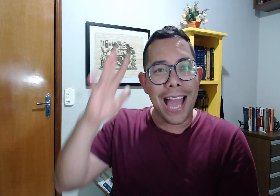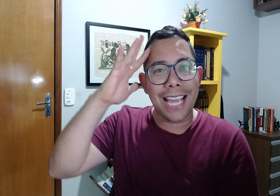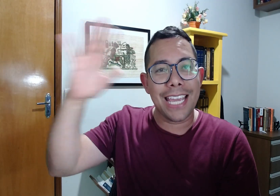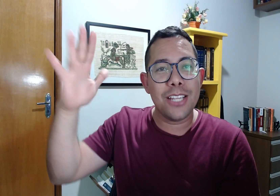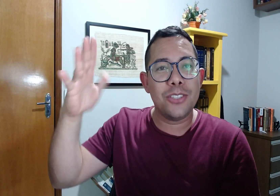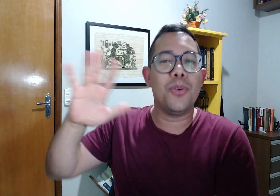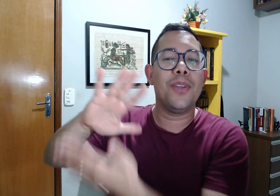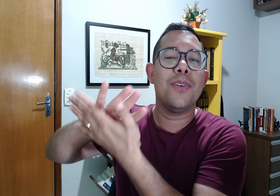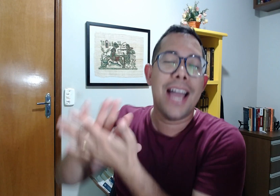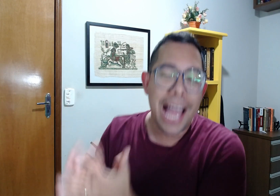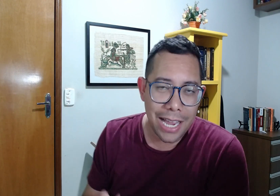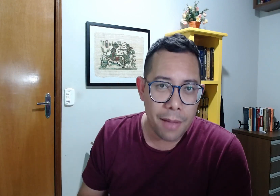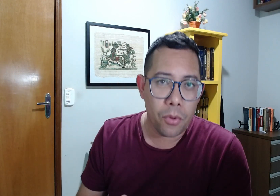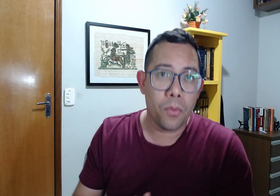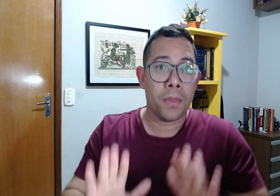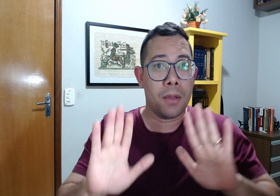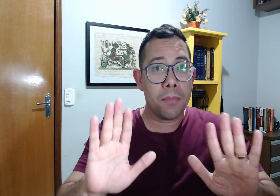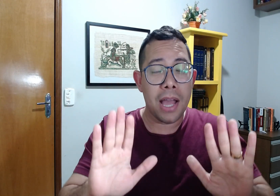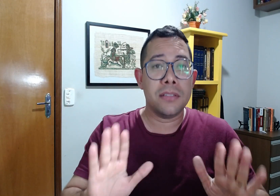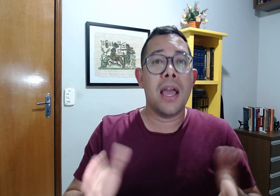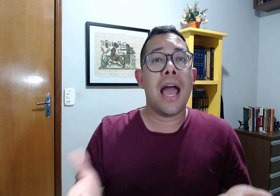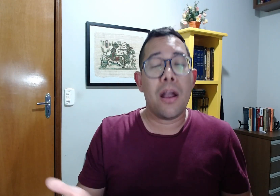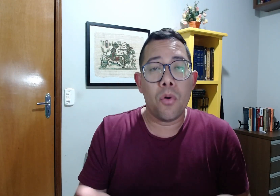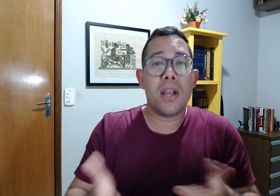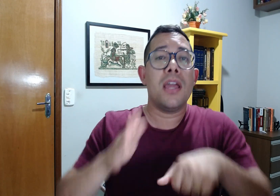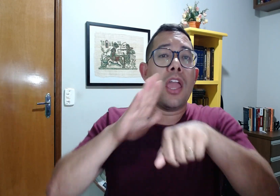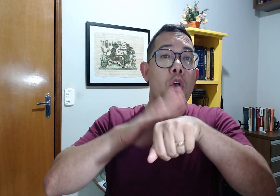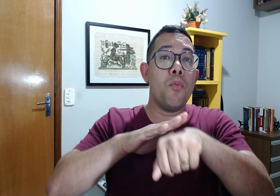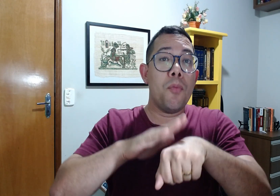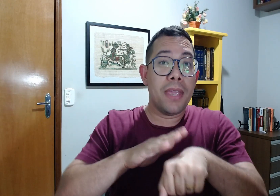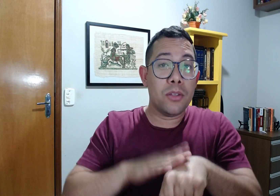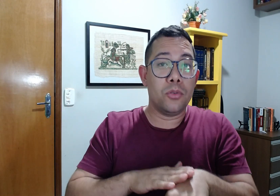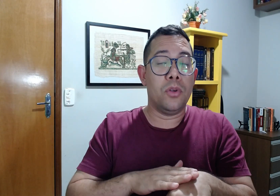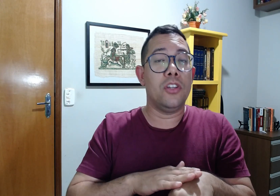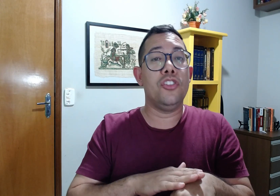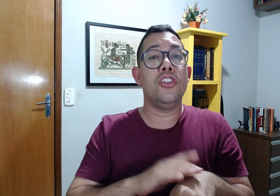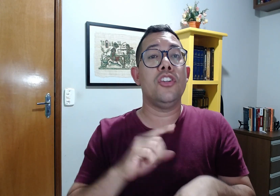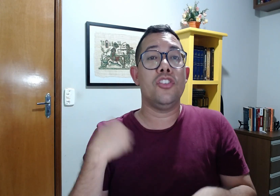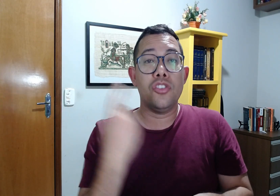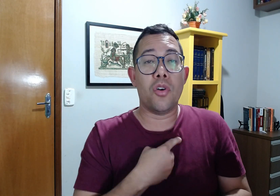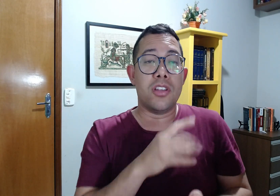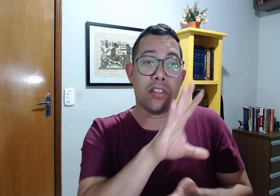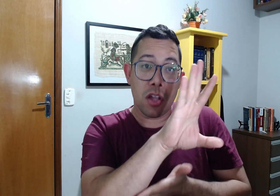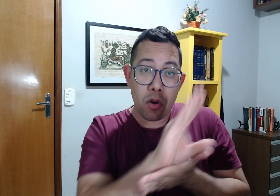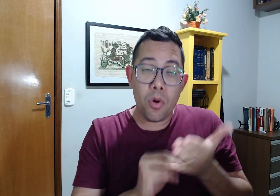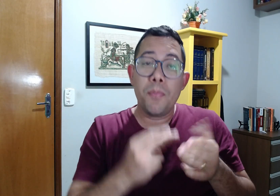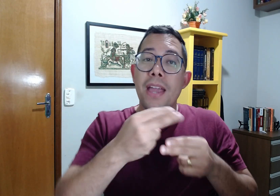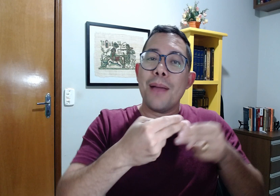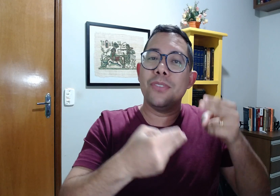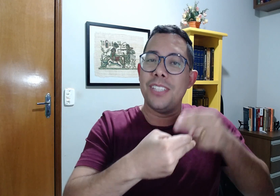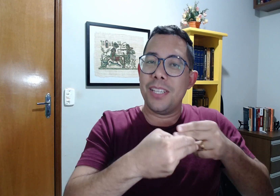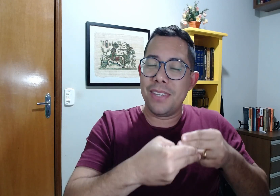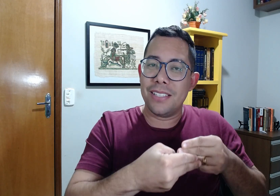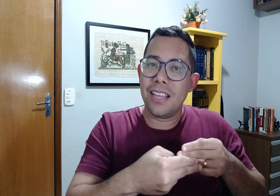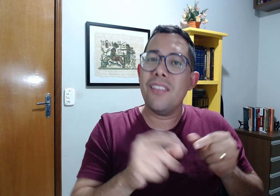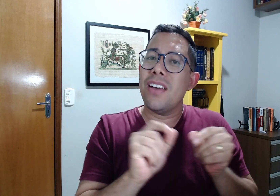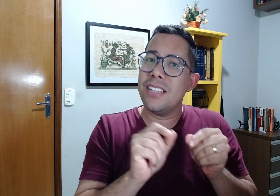aquele sonho acabou. Mas, agora é o momento de nós copiarmos Neemias e fazer